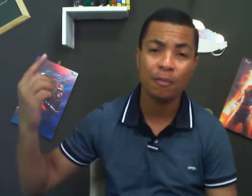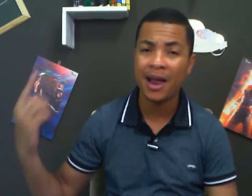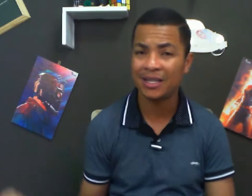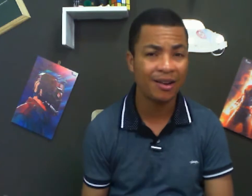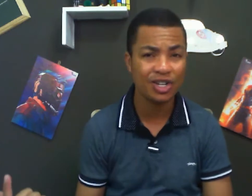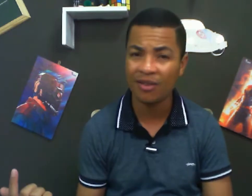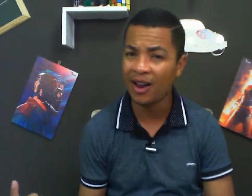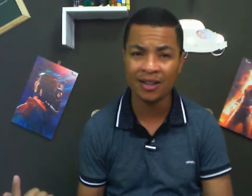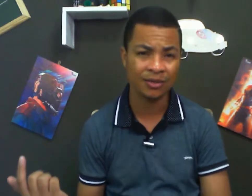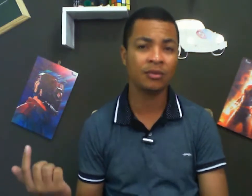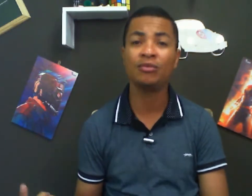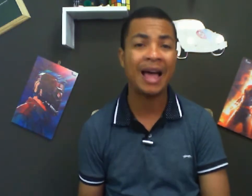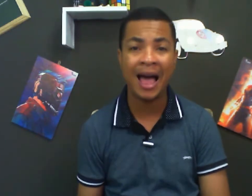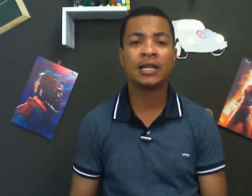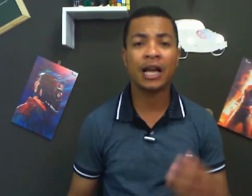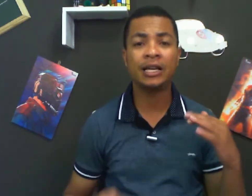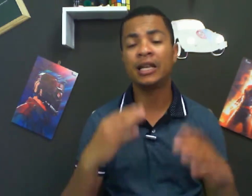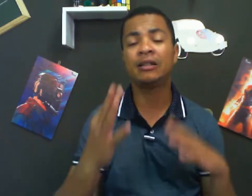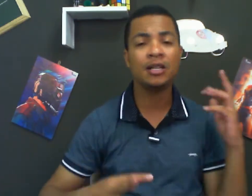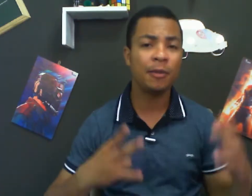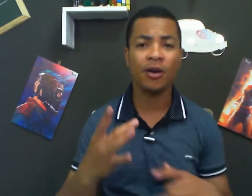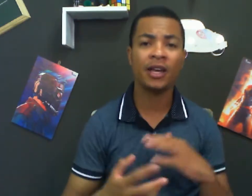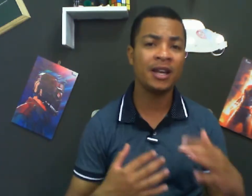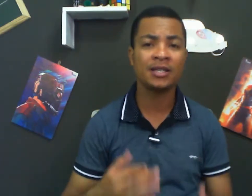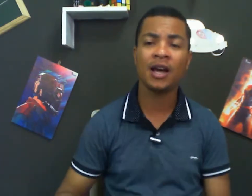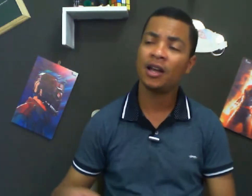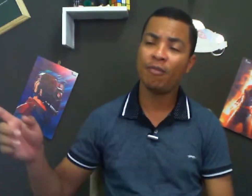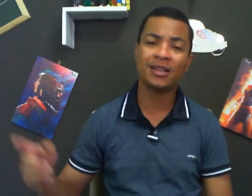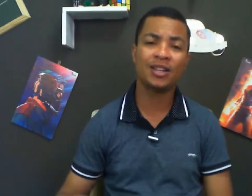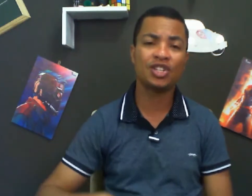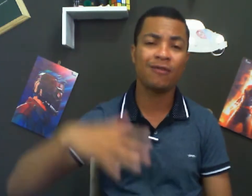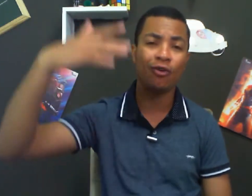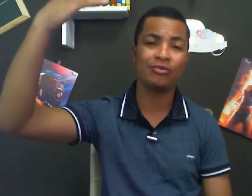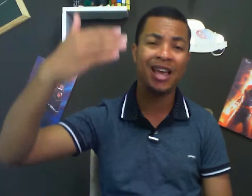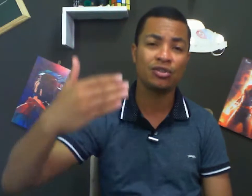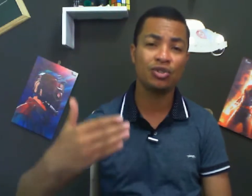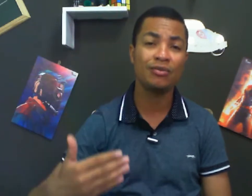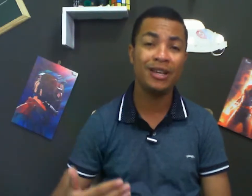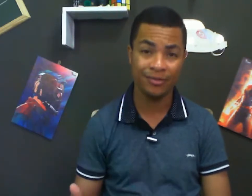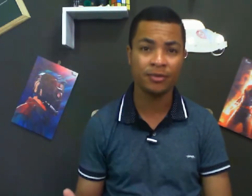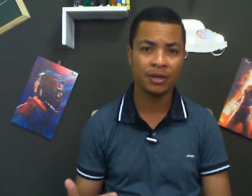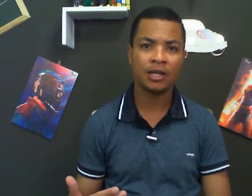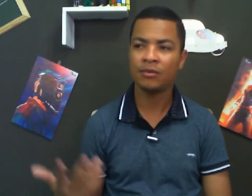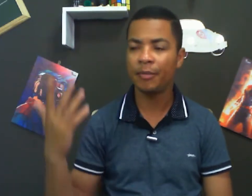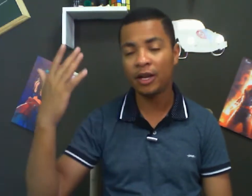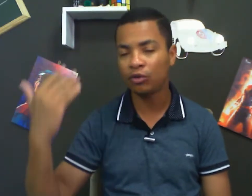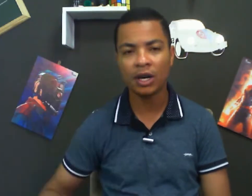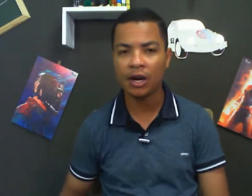o palestrante está falando. Não dá. Você está aqui tentando explicar o que é Nissan e o palestrante já falou um texto de um livro. Então, você perdeu todo aquele